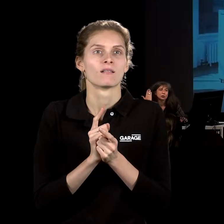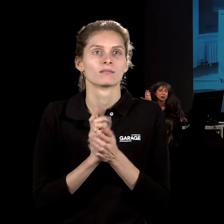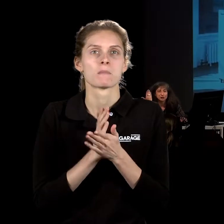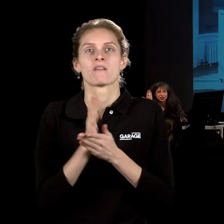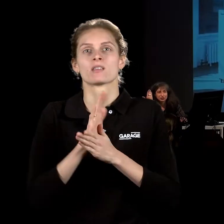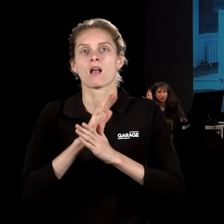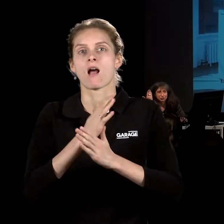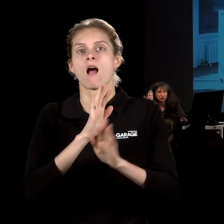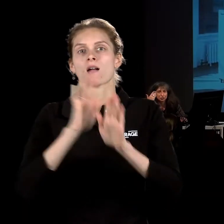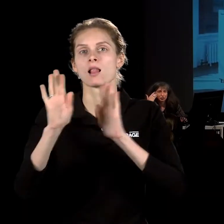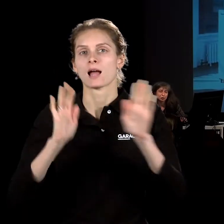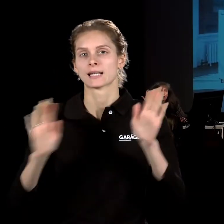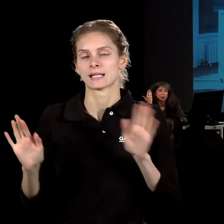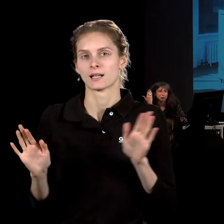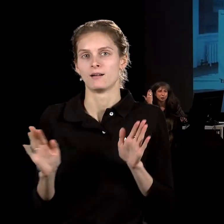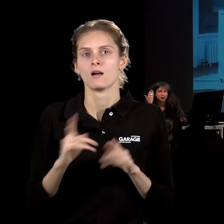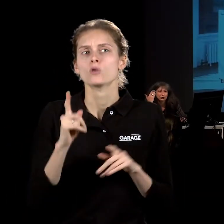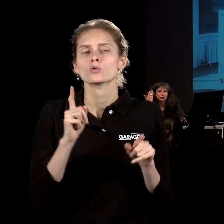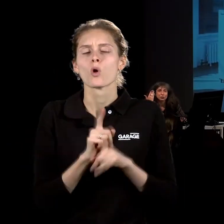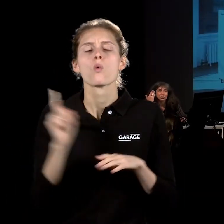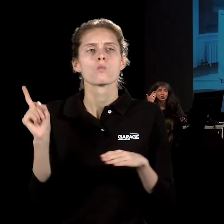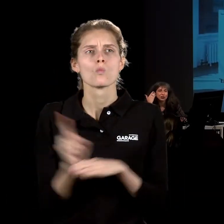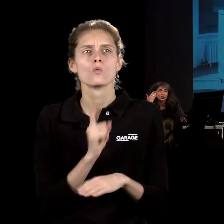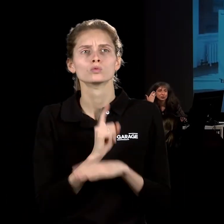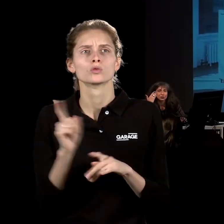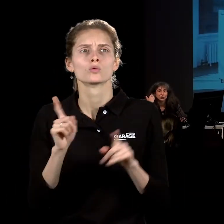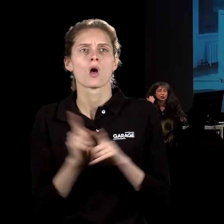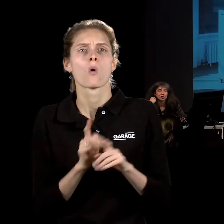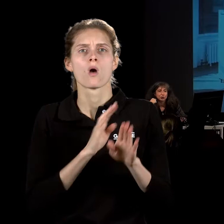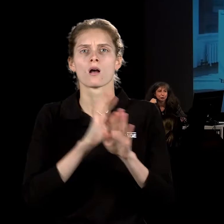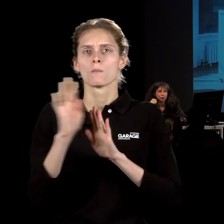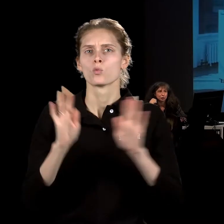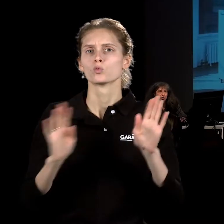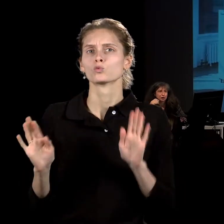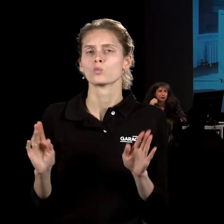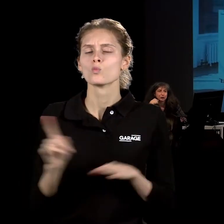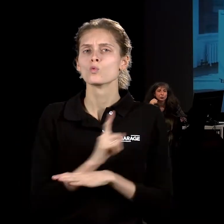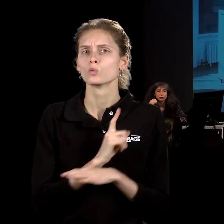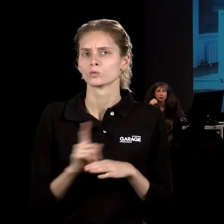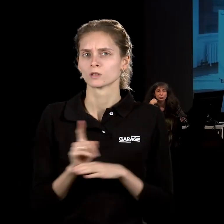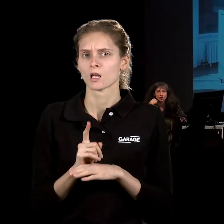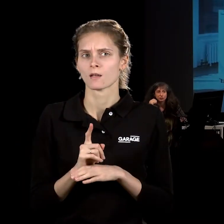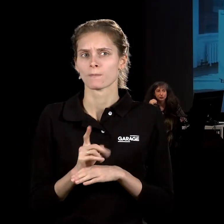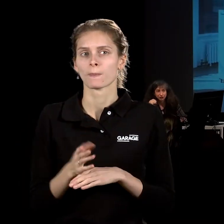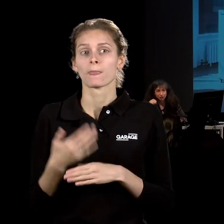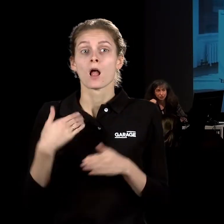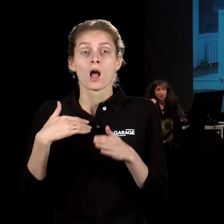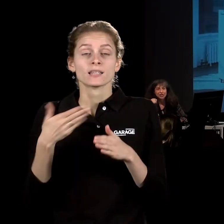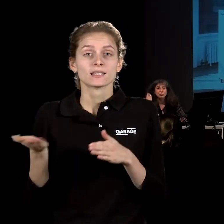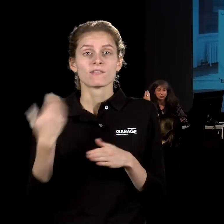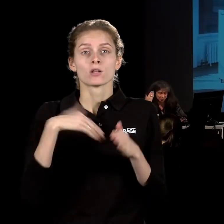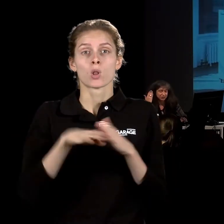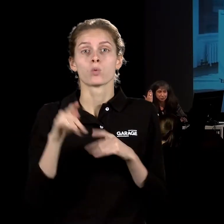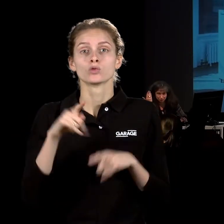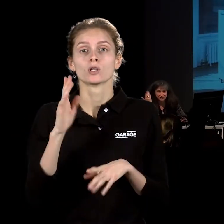тоже можно сказать, что это критика институции, что такое музей, что такое галерея, как она функционирует, для чего она нужна. Давайте она лучше станет местом встречи,